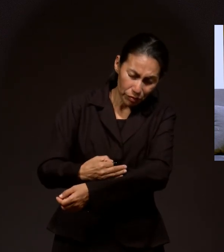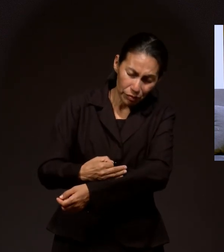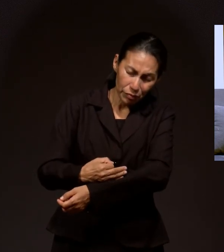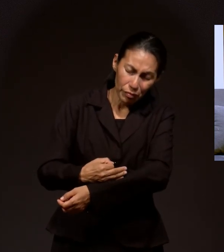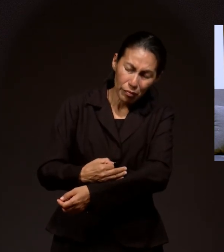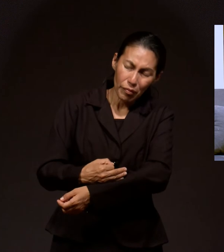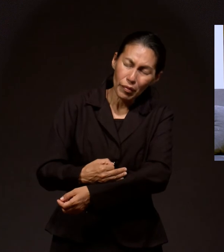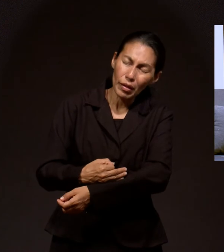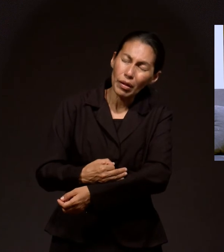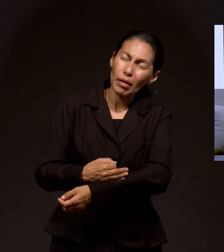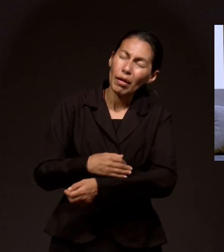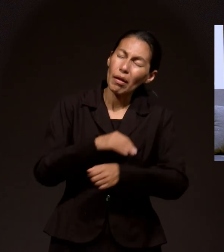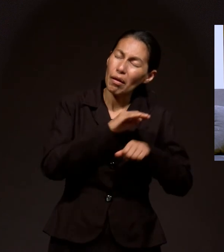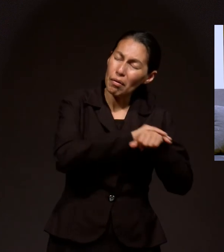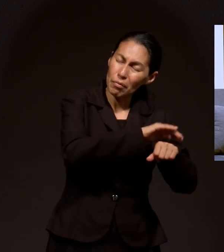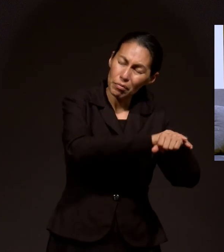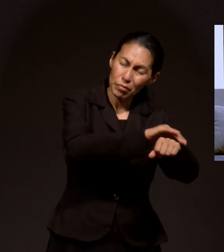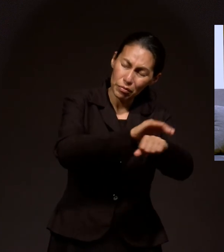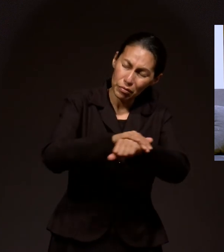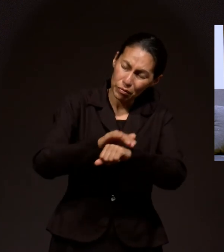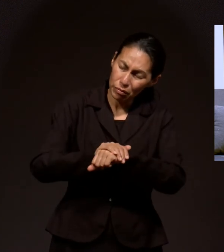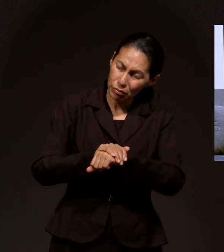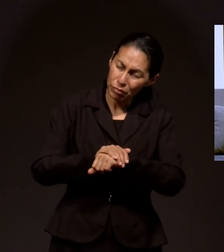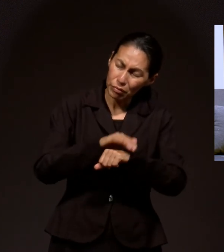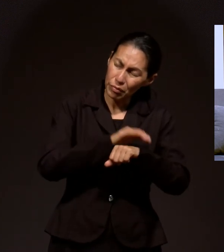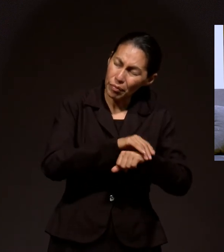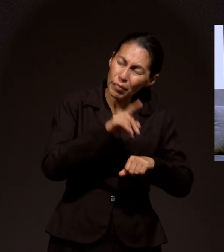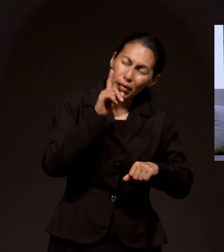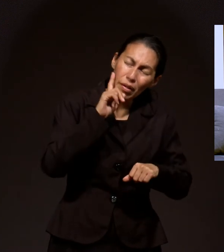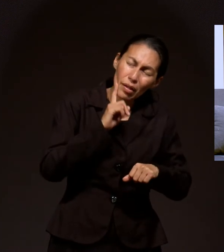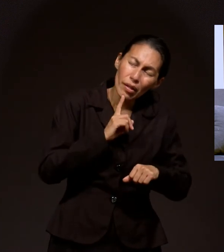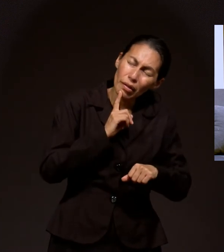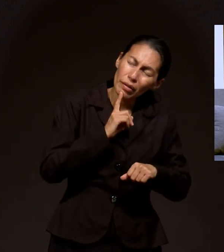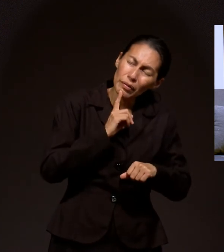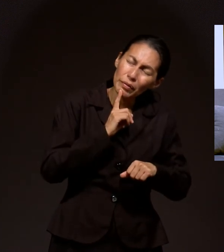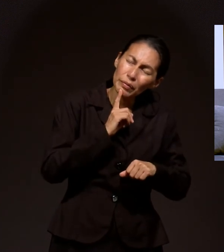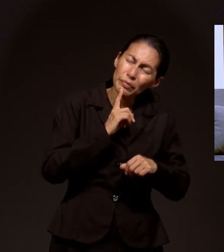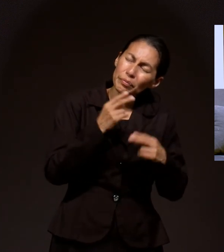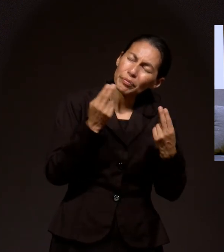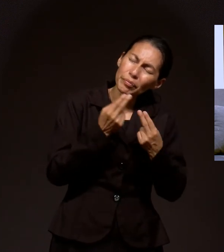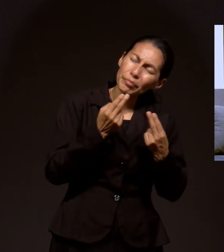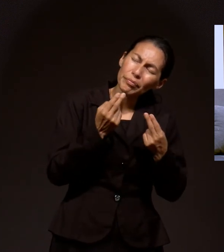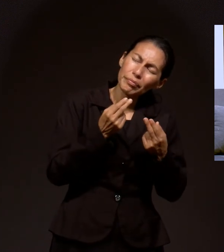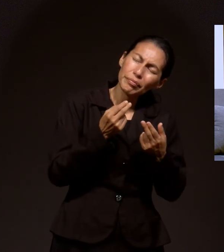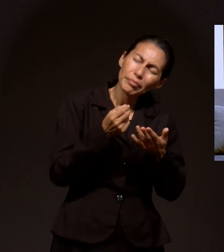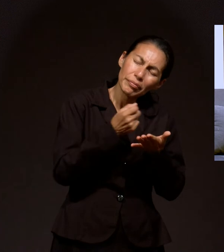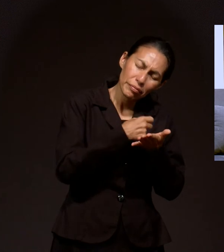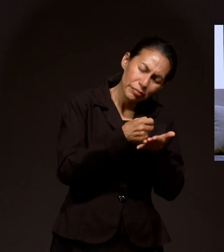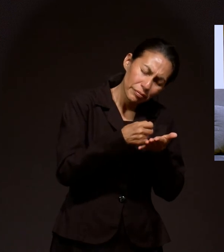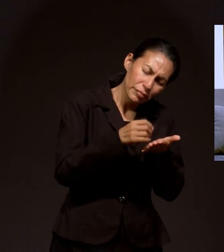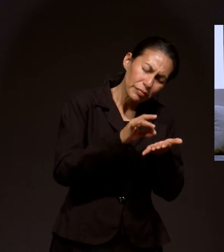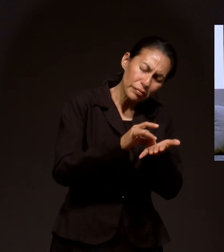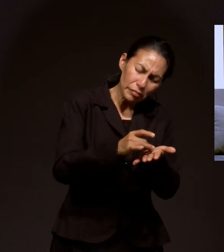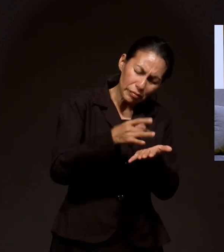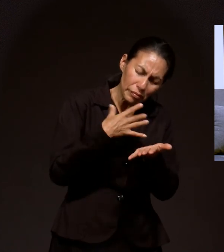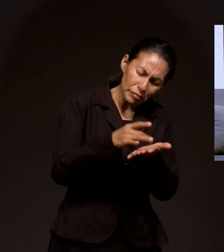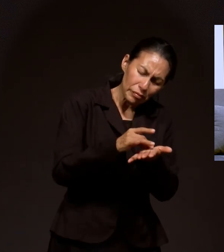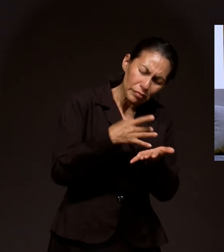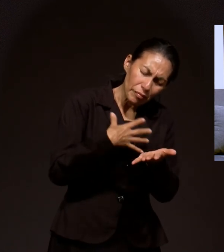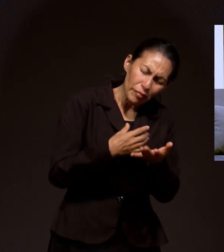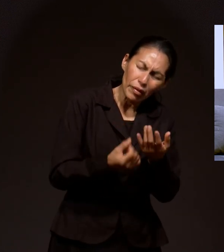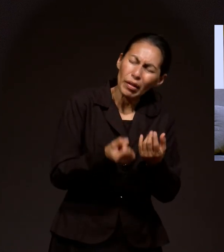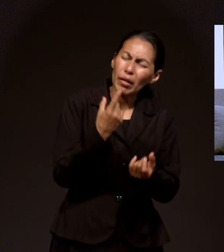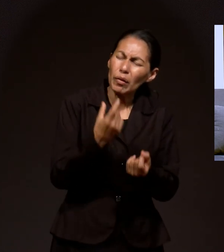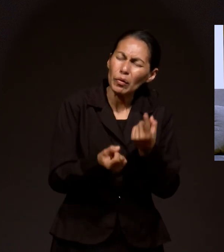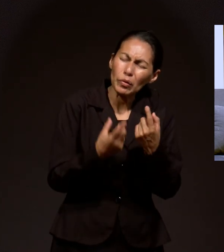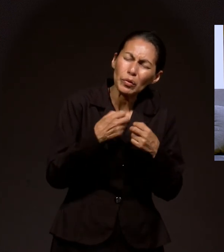presentar Pero vamos a presentar A todos nuestros Amigos y amigas Que han escrito Con sus necesidades Hay